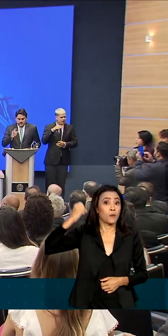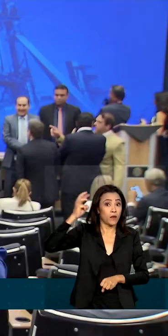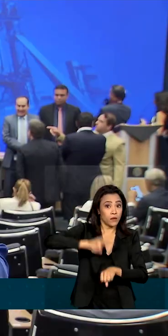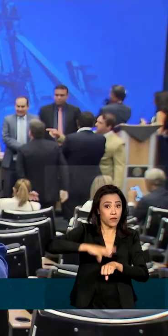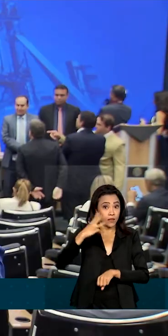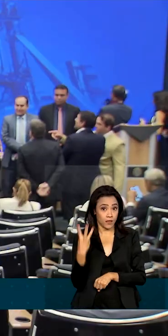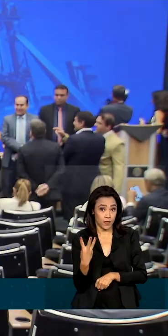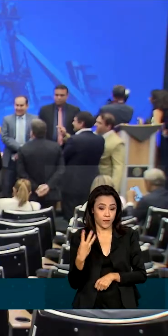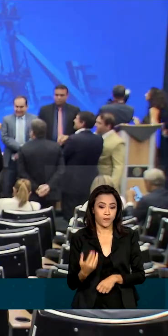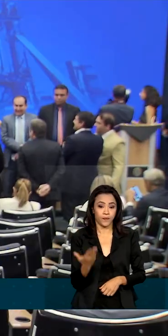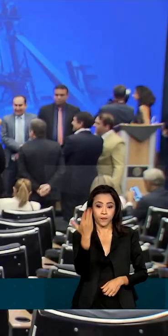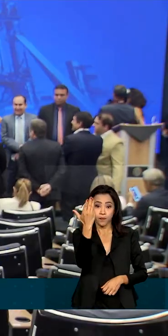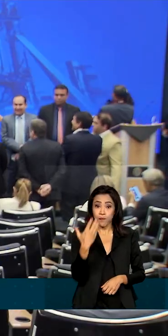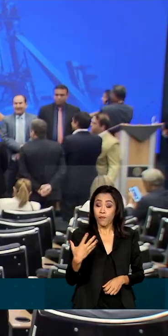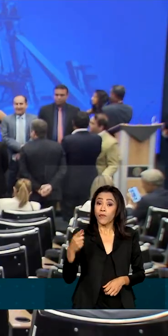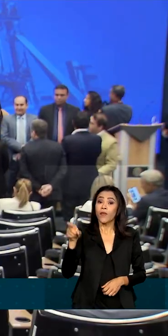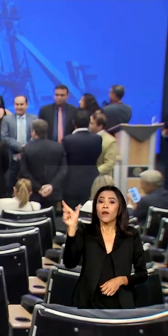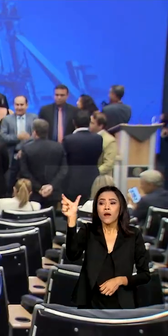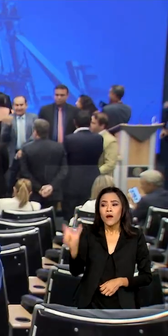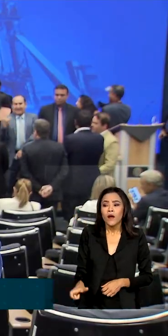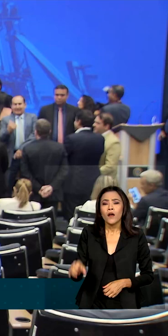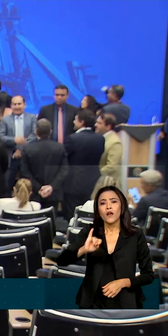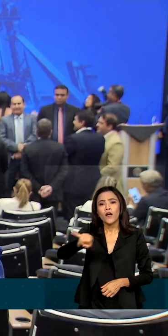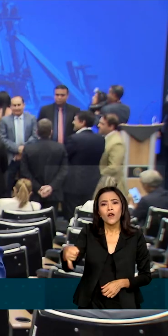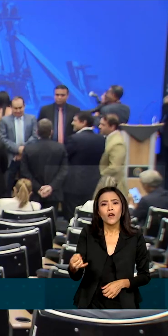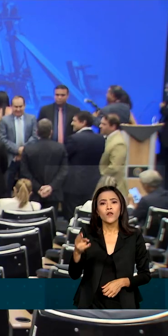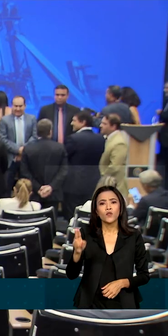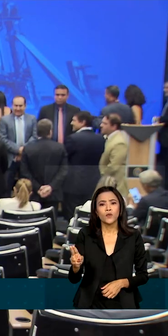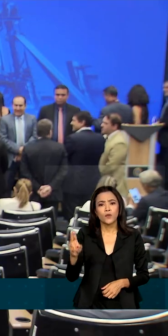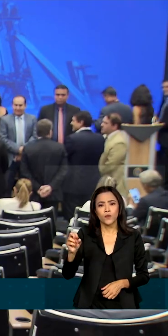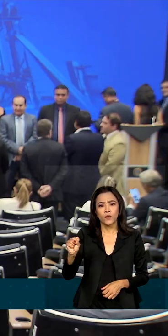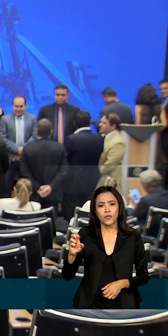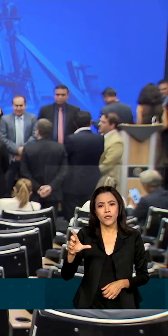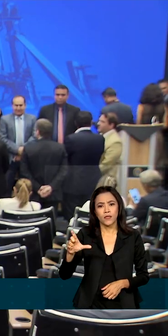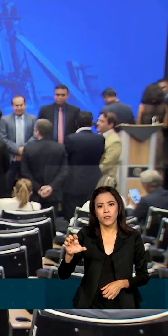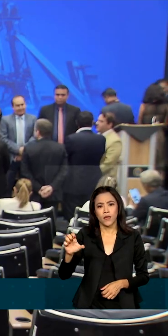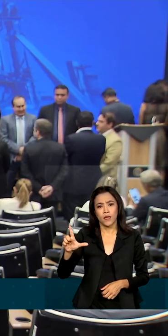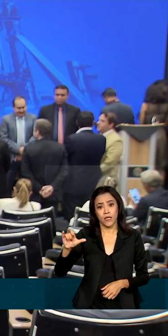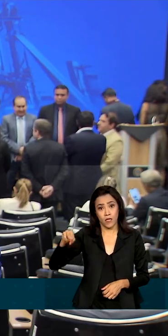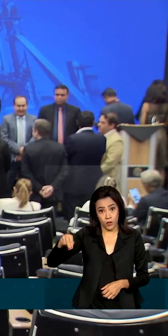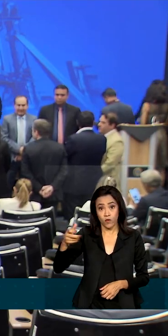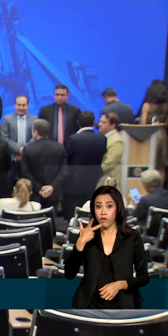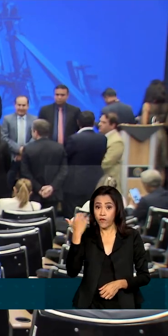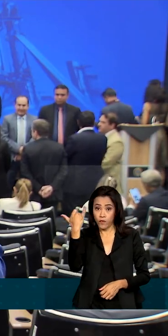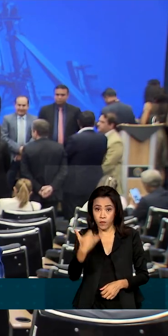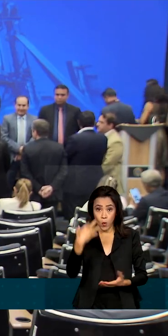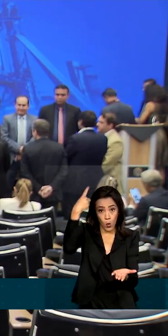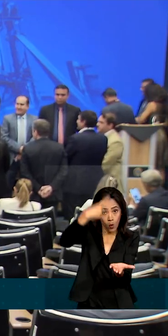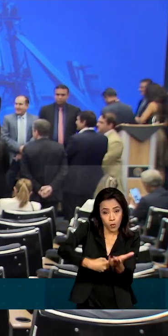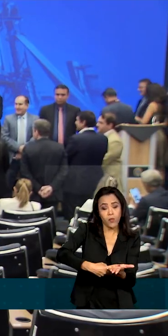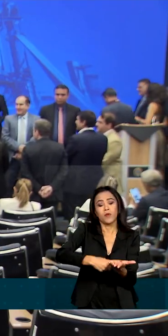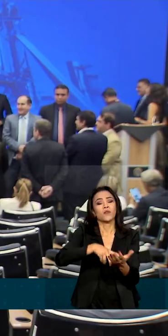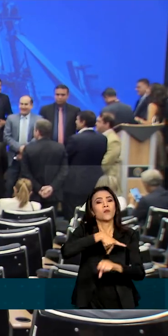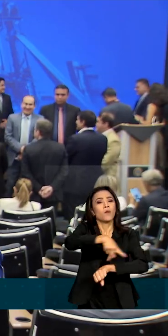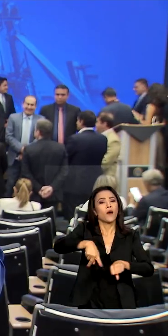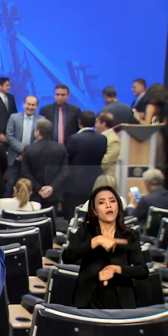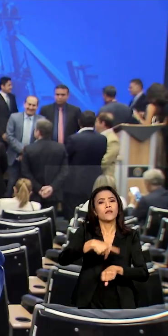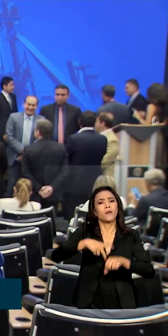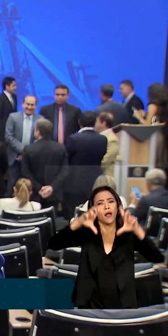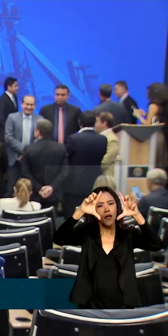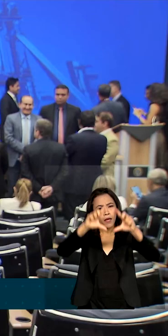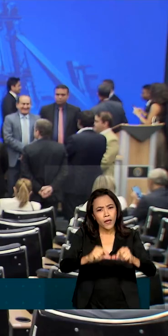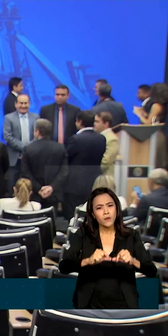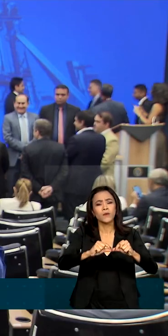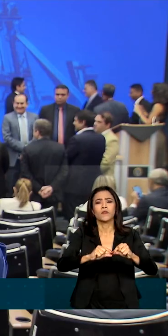mandato. Juscelino Filho assumiu a pasta reforçando um compromisso com o país na redução das desigualdades e na